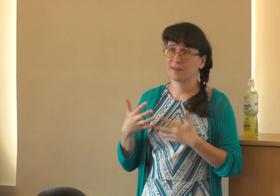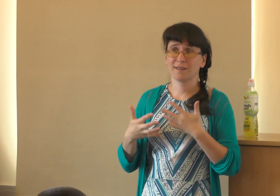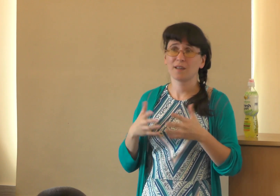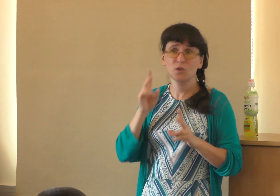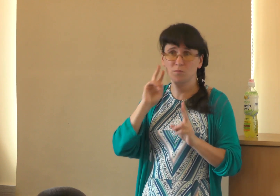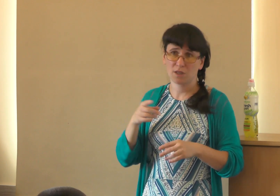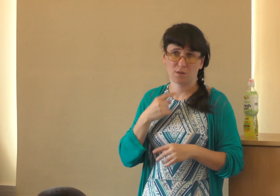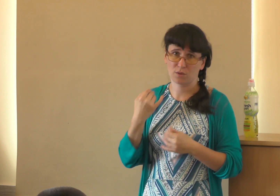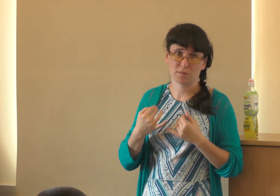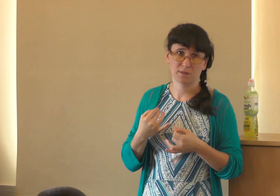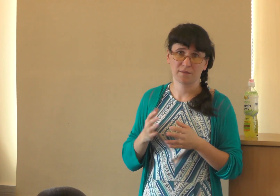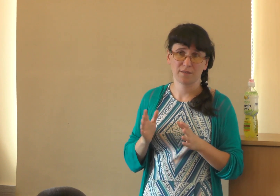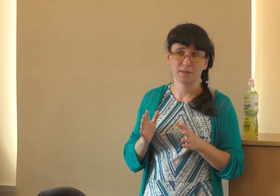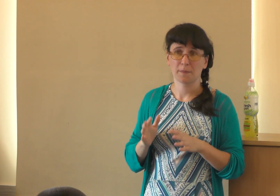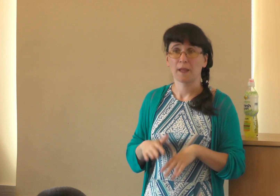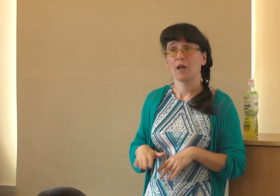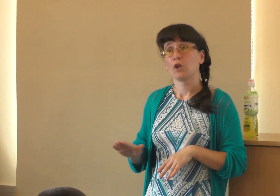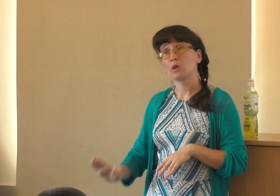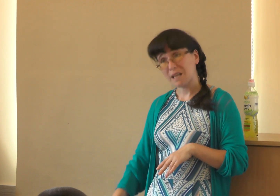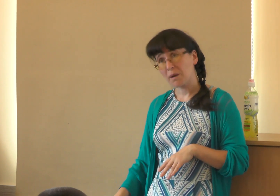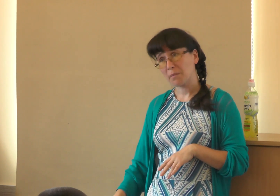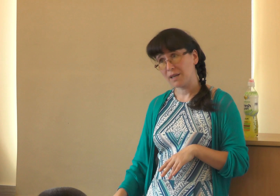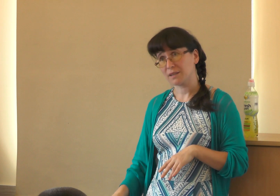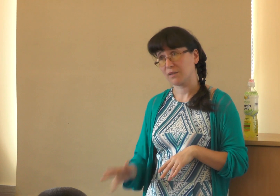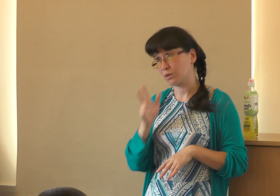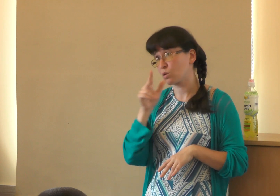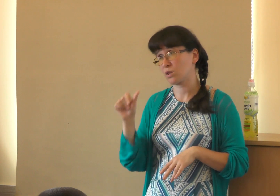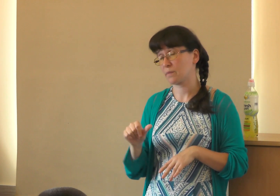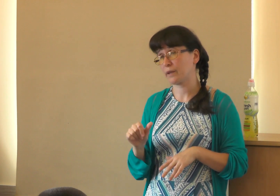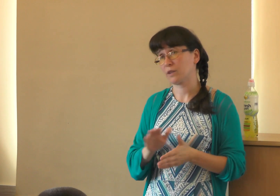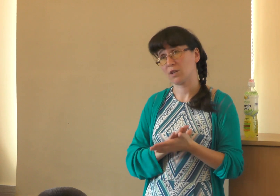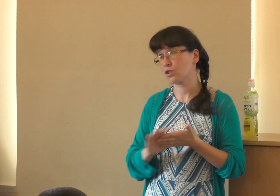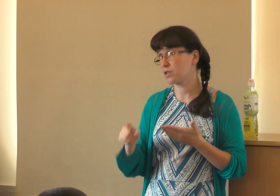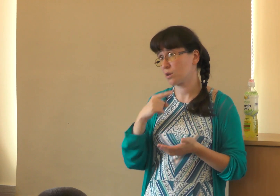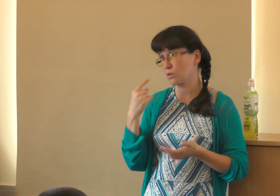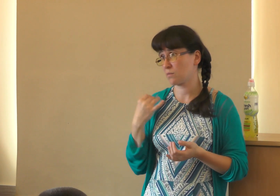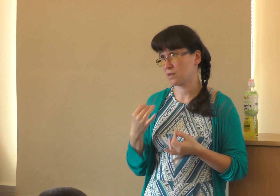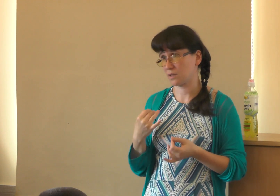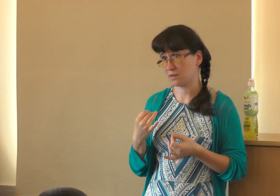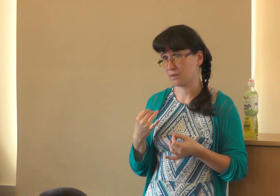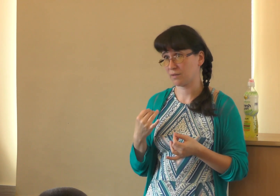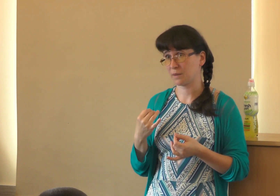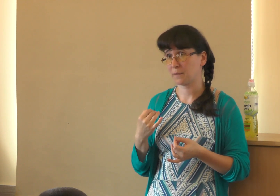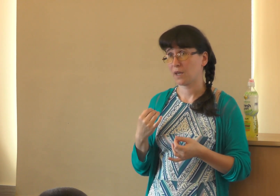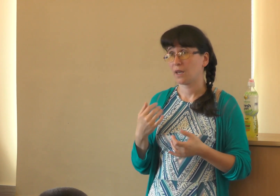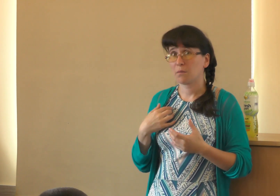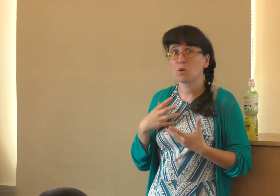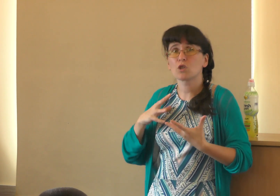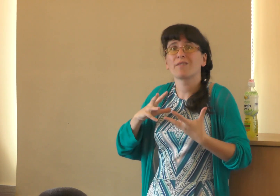Она не умеет на русском языке говорить. Но самая маленькая, той же 3,5, она чисто на русском языке первая. И мы уже